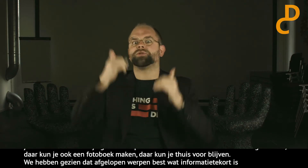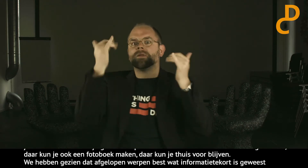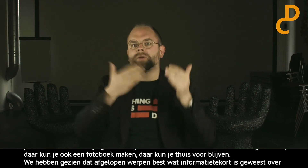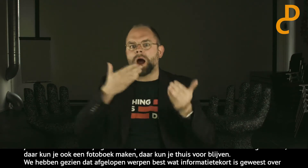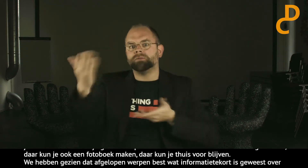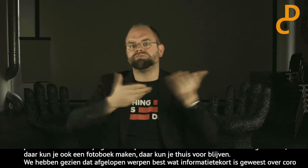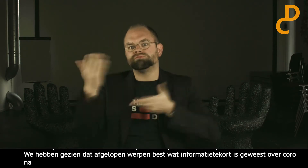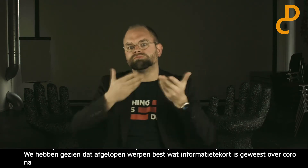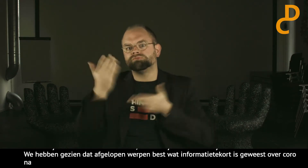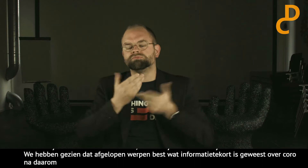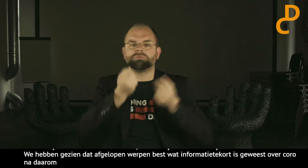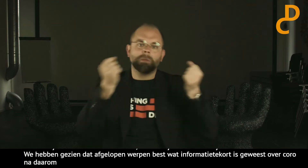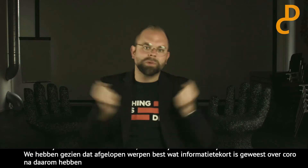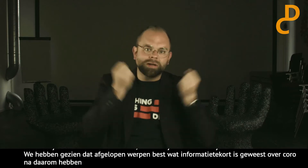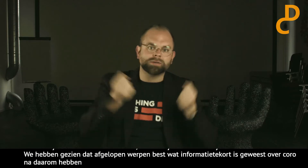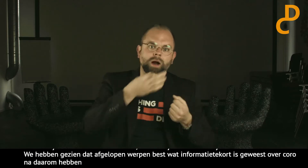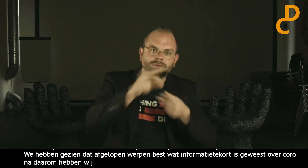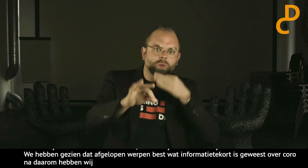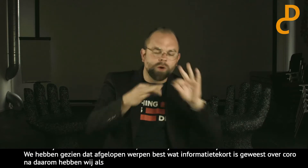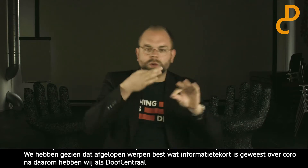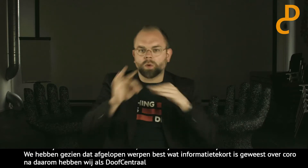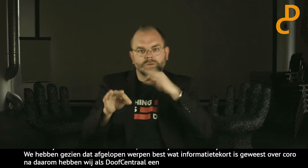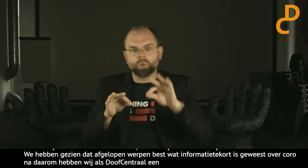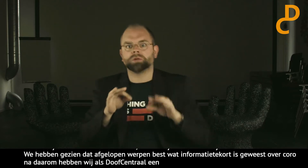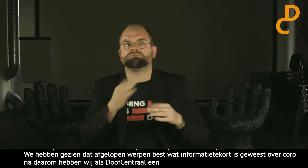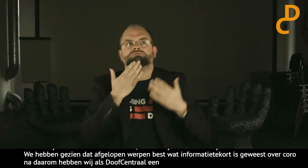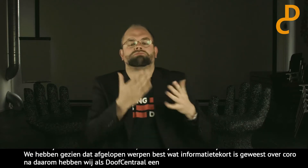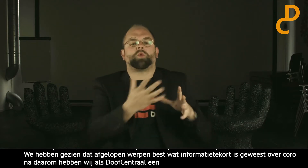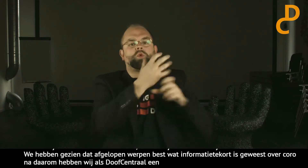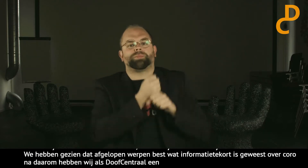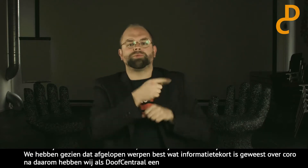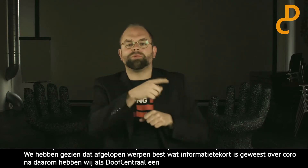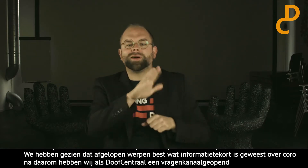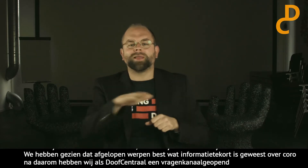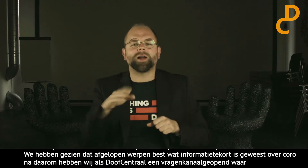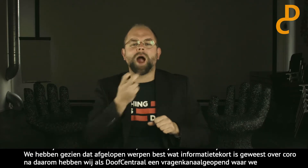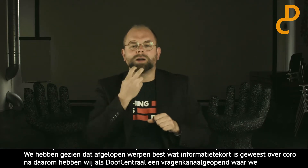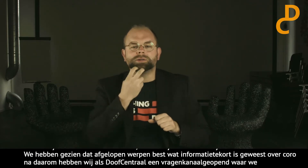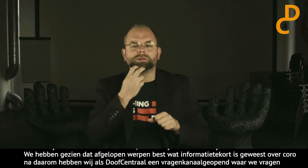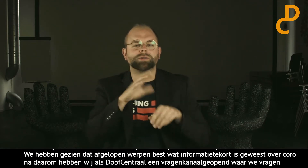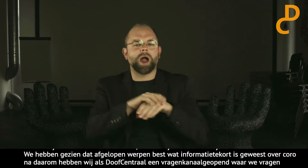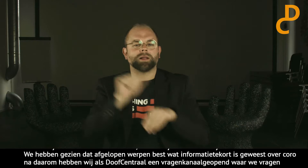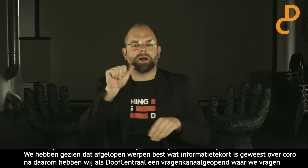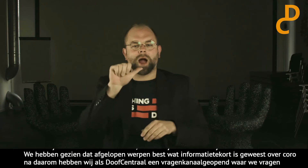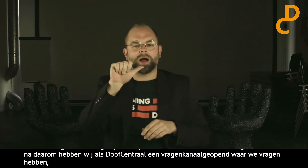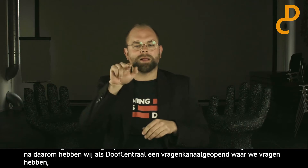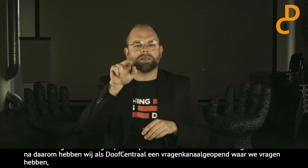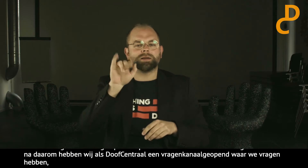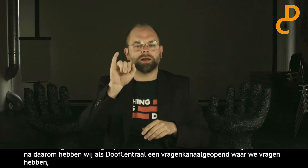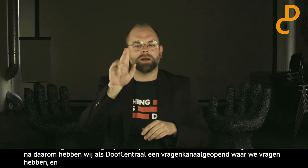vragenkanaal geopend. Waar we heel veel vragen hebben ontvangen. Dus we zijn bezig ze allemaal te beantwoorden. Dus daarvoor wil ik ook Annika Smeijers,